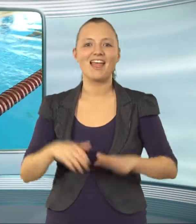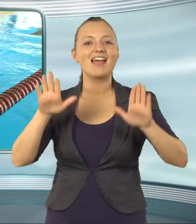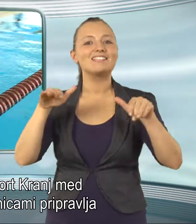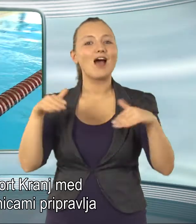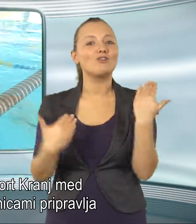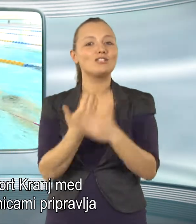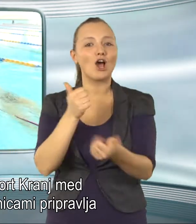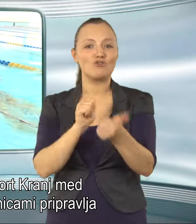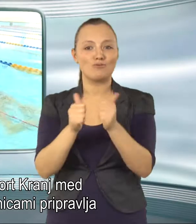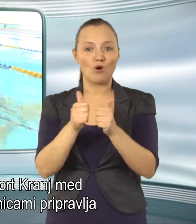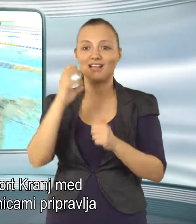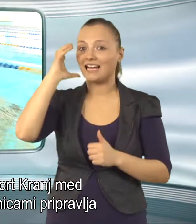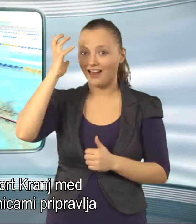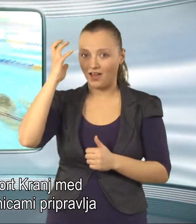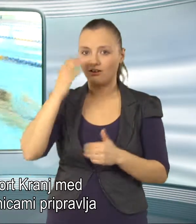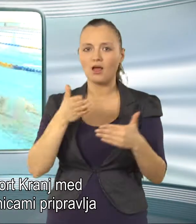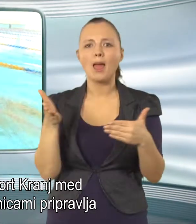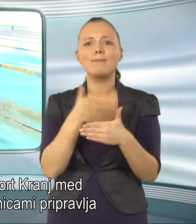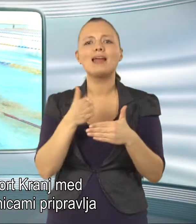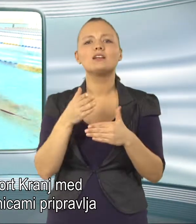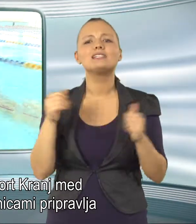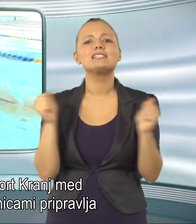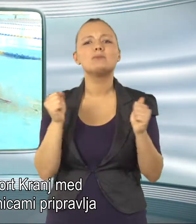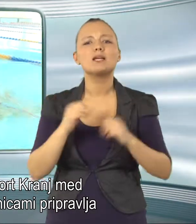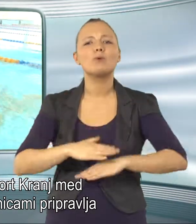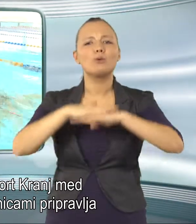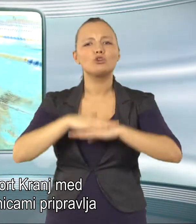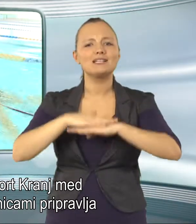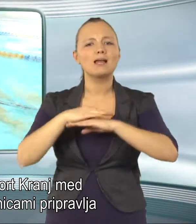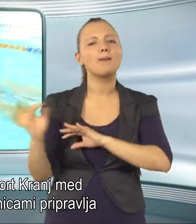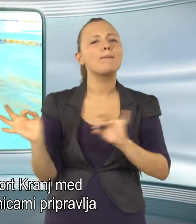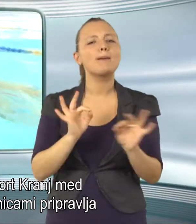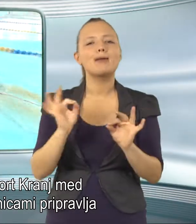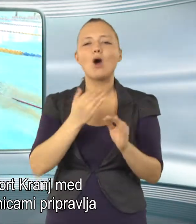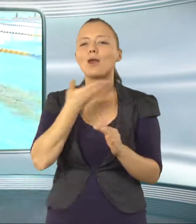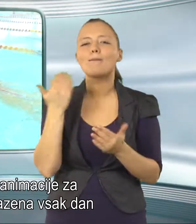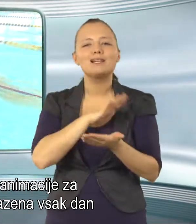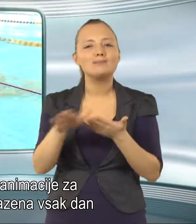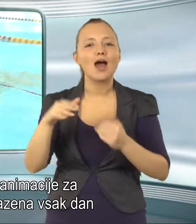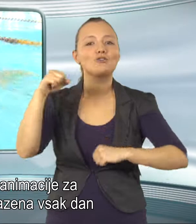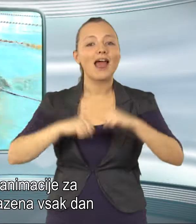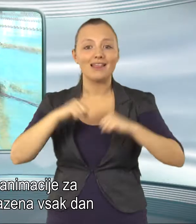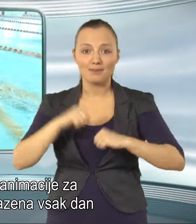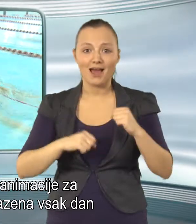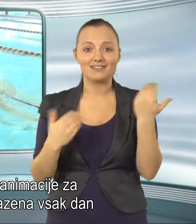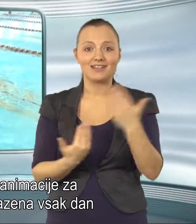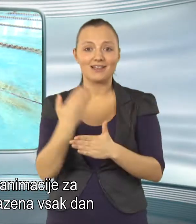Zavaza Športkran med zemskimi počitnicami pripravlja brezplačne animacije za obiskovalce bazena